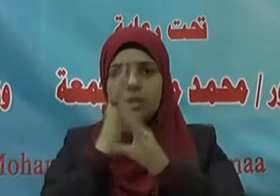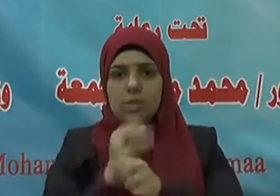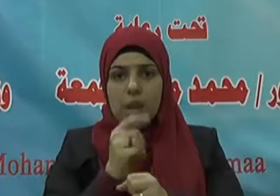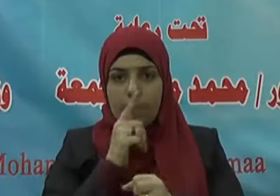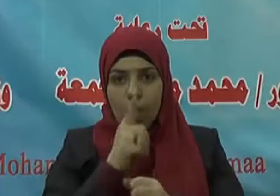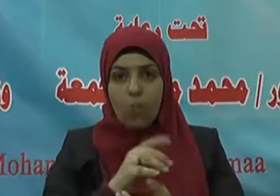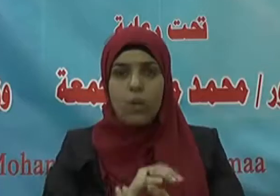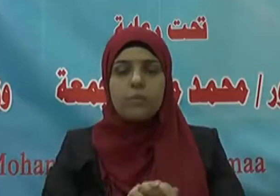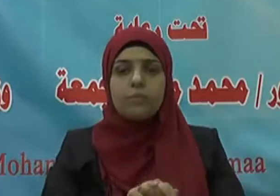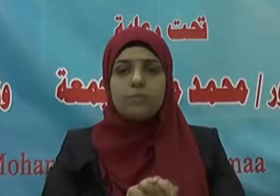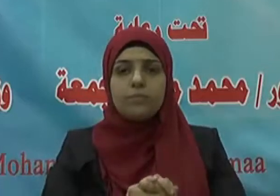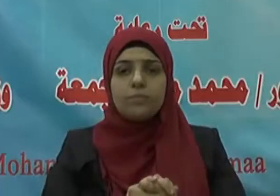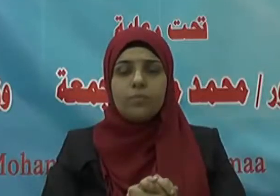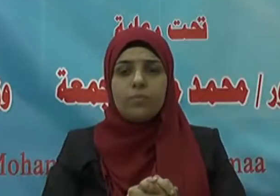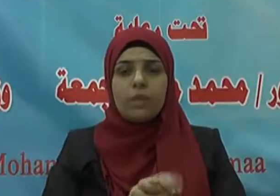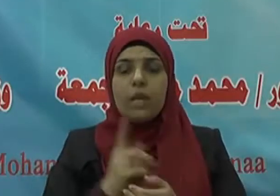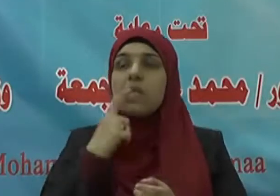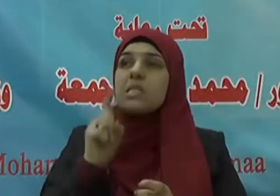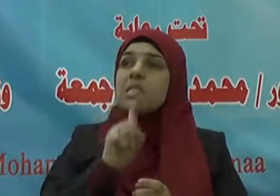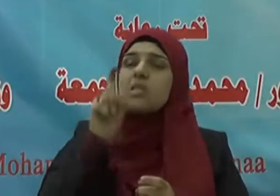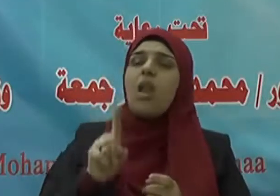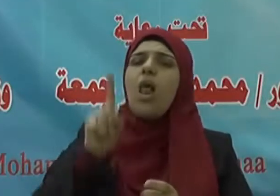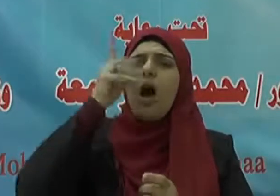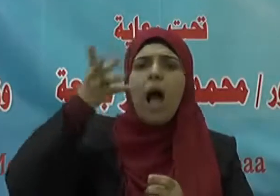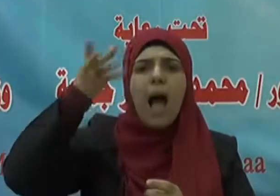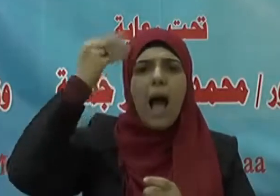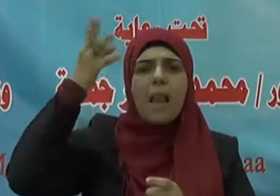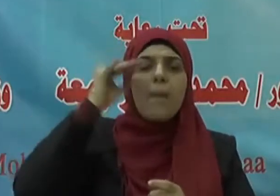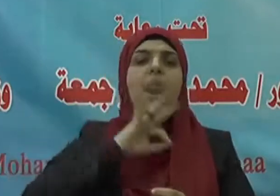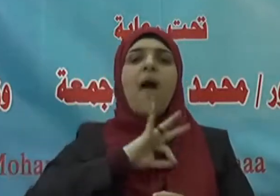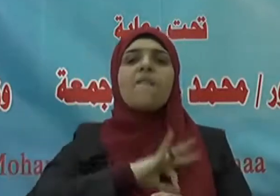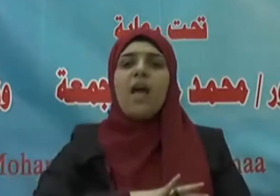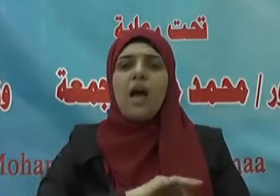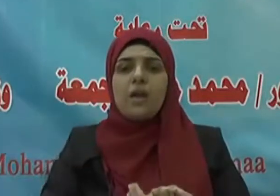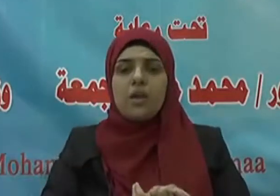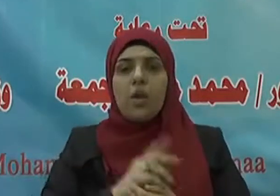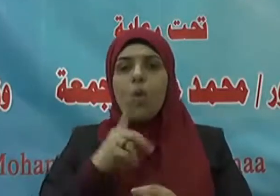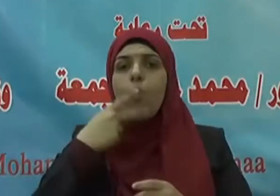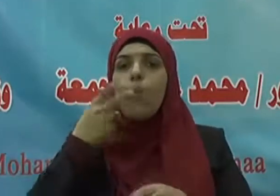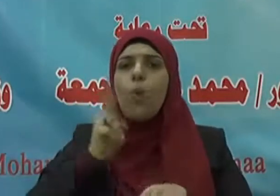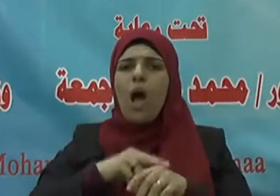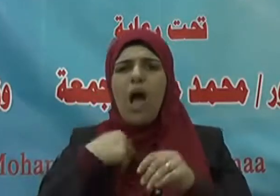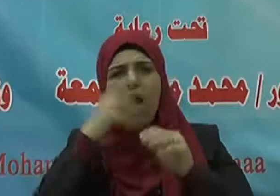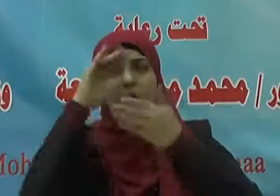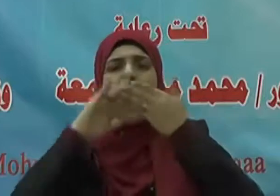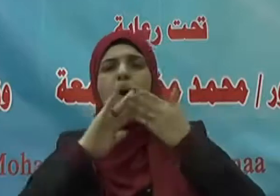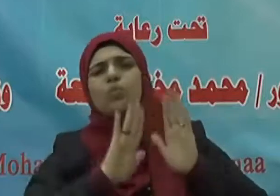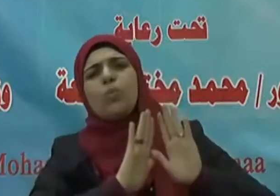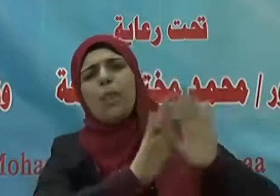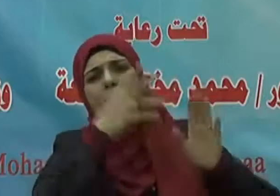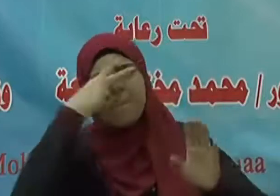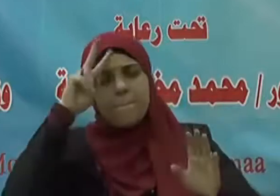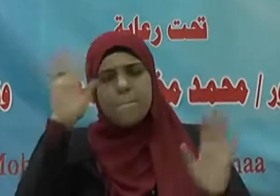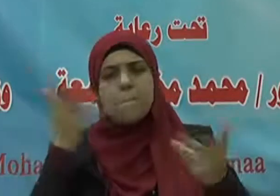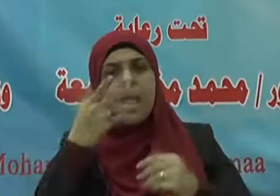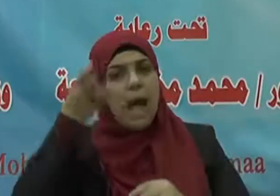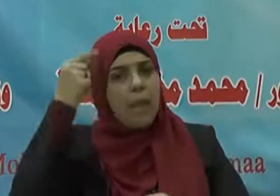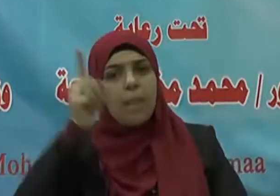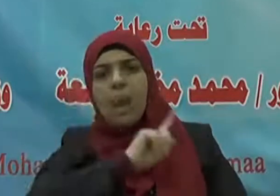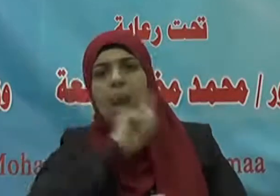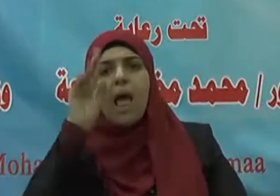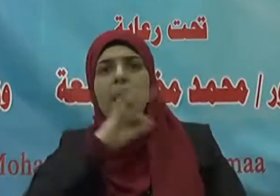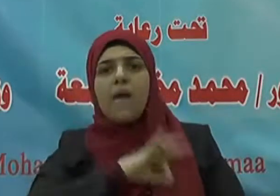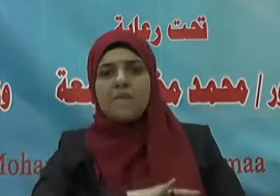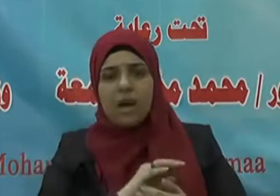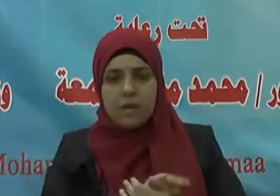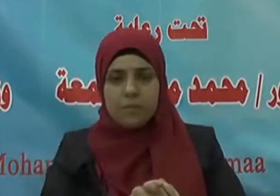الله عليه وسلم سألوا الله علما نافعا وتعوذوا بالله من علم لا